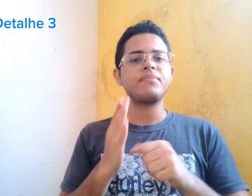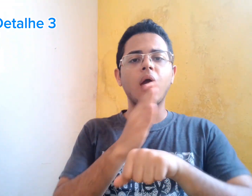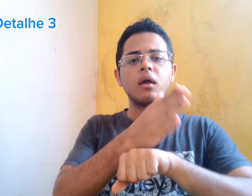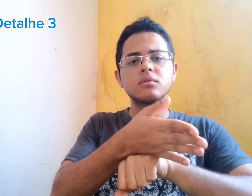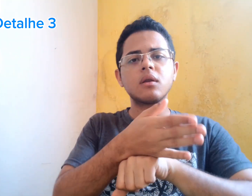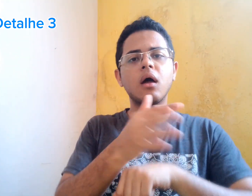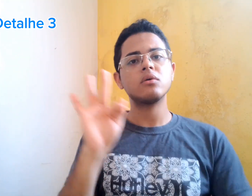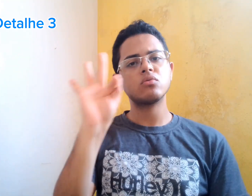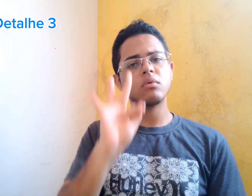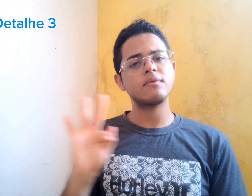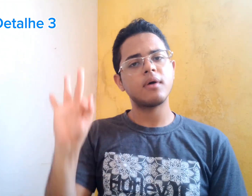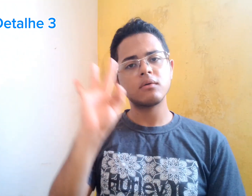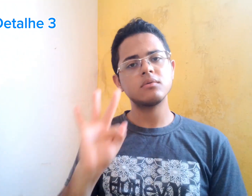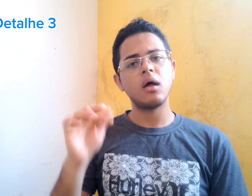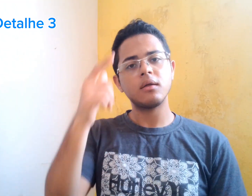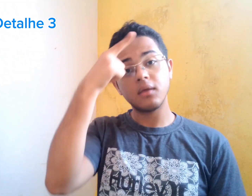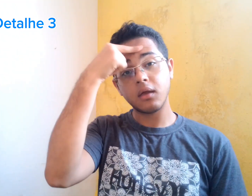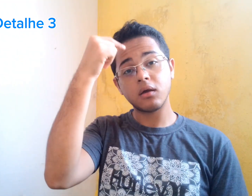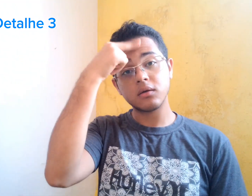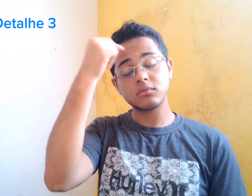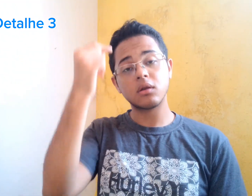Ela queria agora entrar numa faculdade.